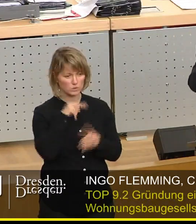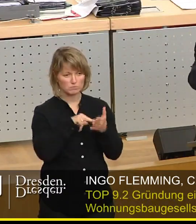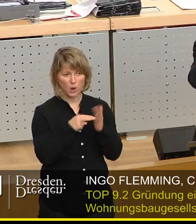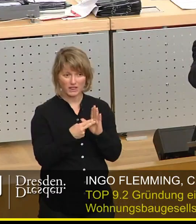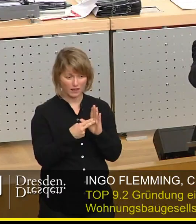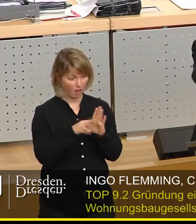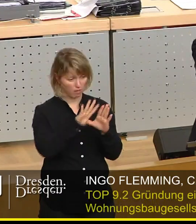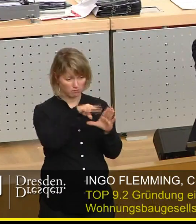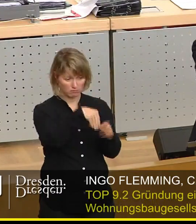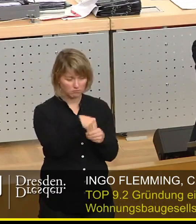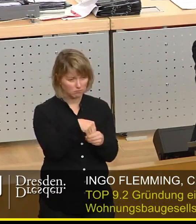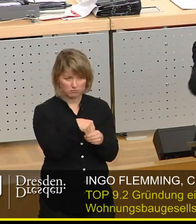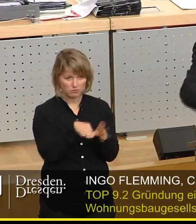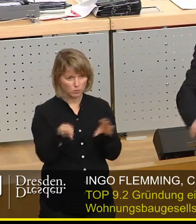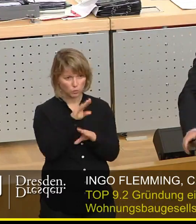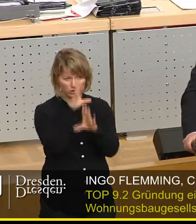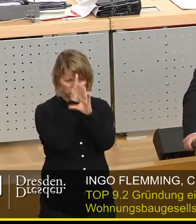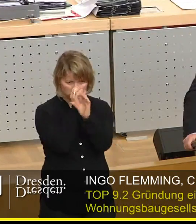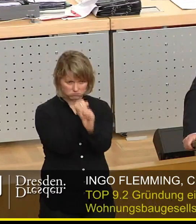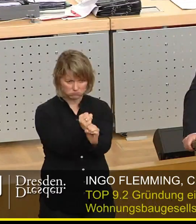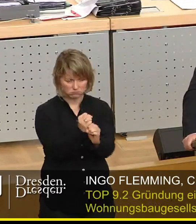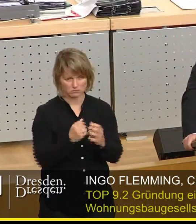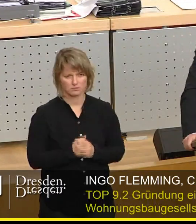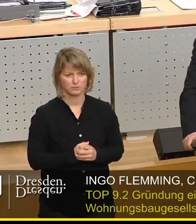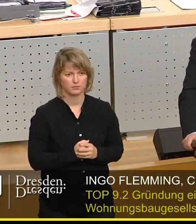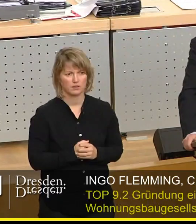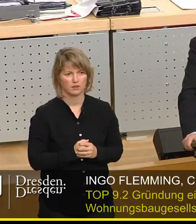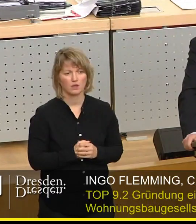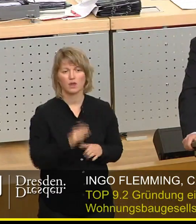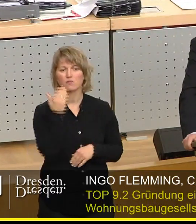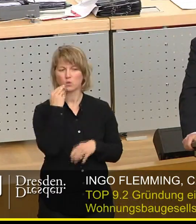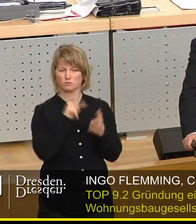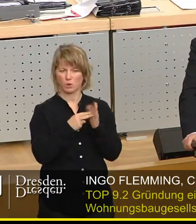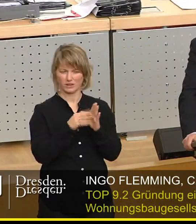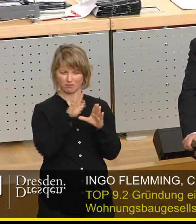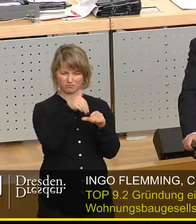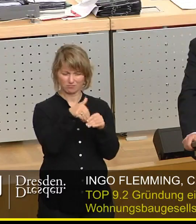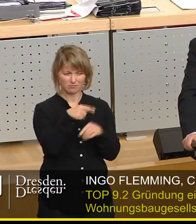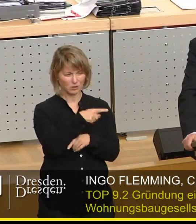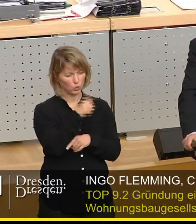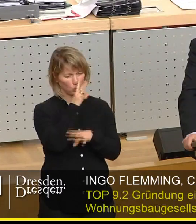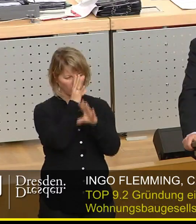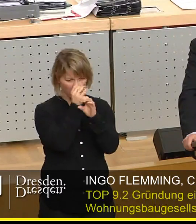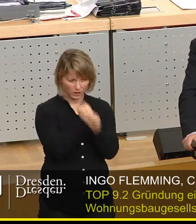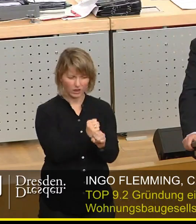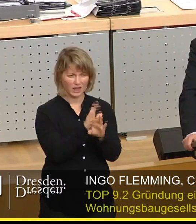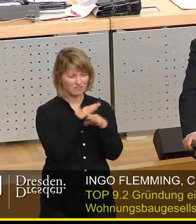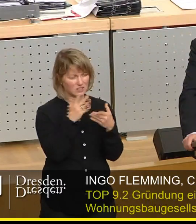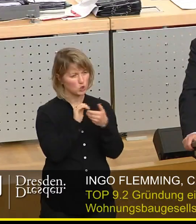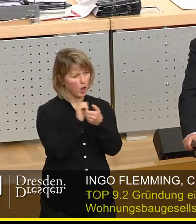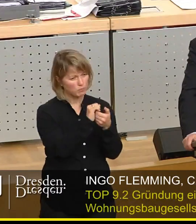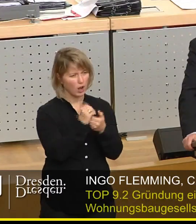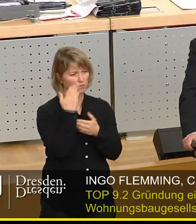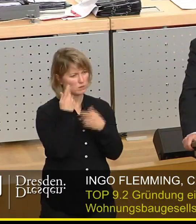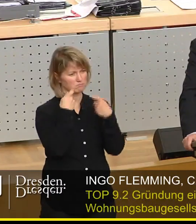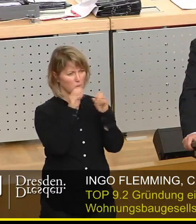absoluten Tunnelblick. Eine Wohnungspolitik, die sich ausschließlich auf die Schaffung einer kommunalen